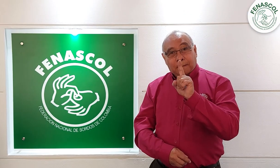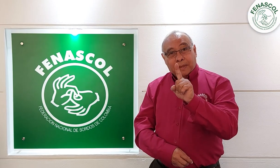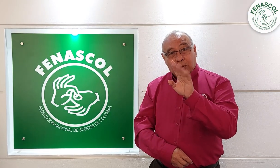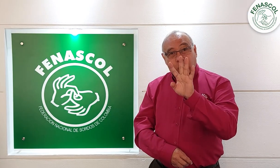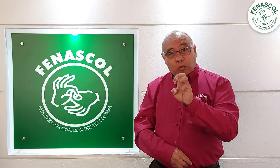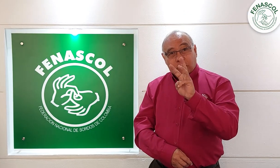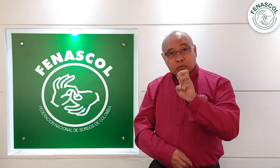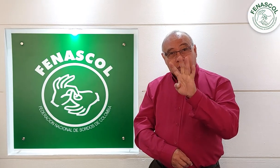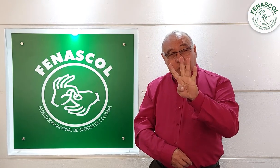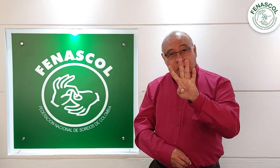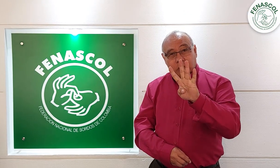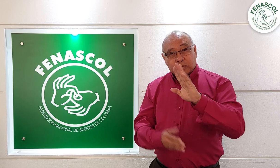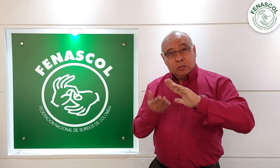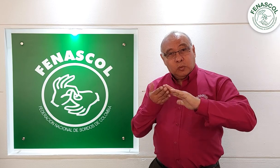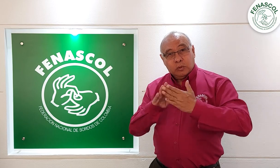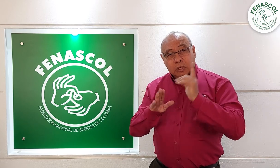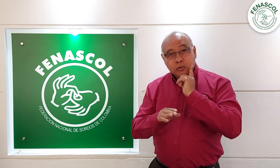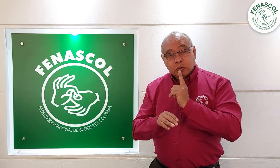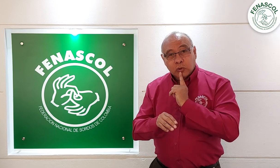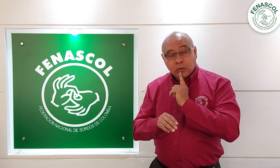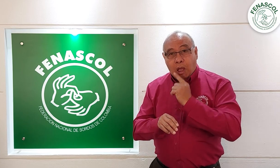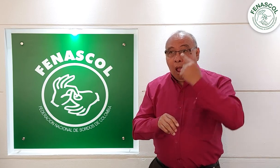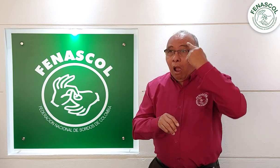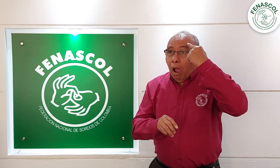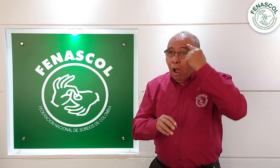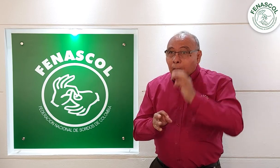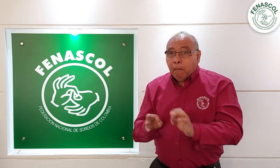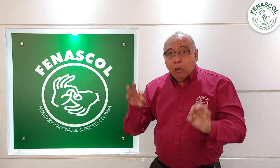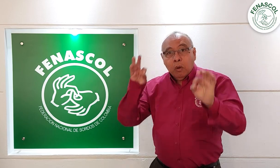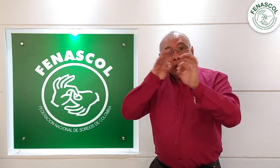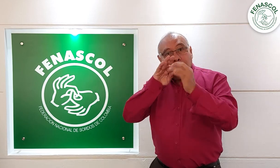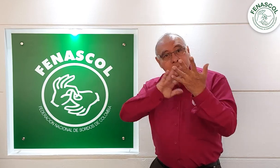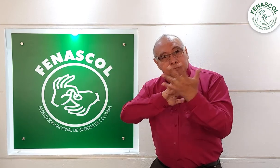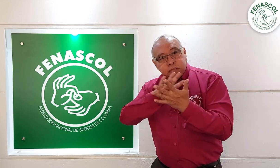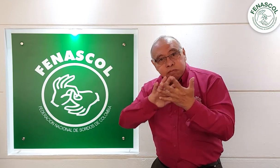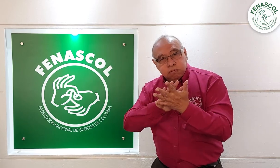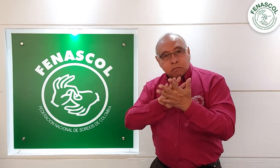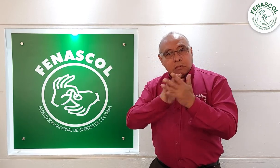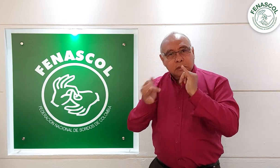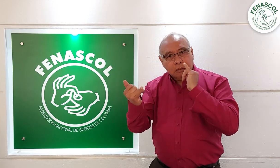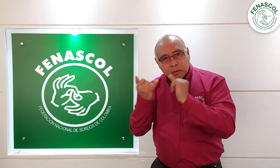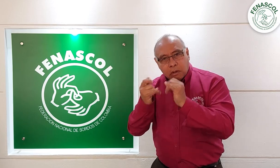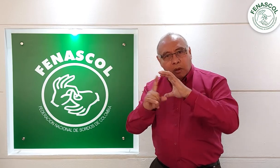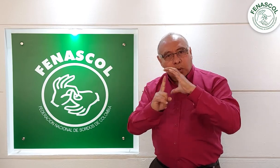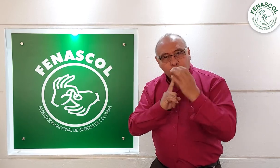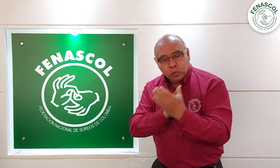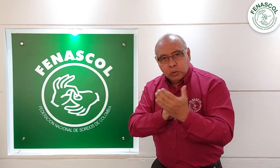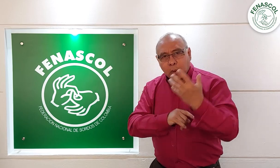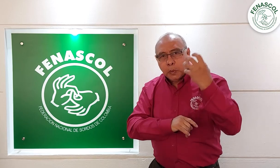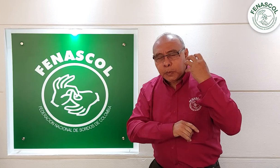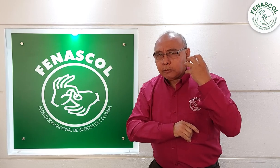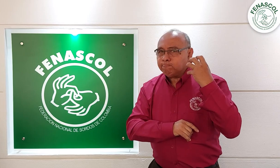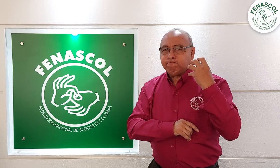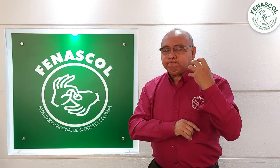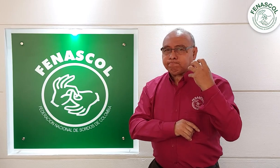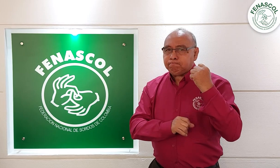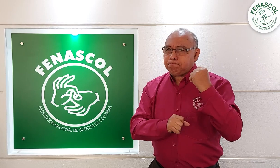Para 1984, lo primordial para la comunidad sorda no era la lengua de señas, su identidad y su cultura. Se centraban en el déficit